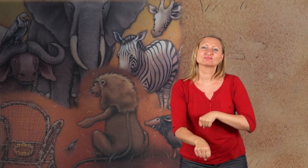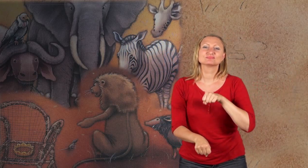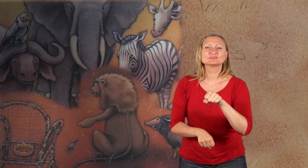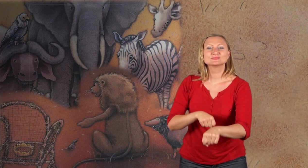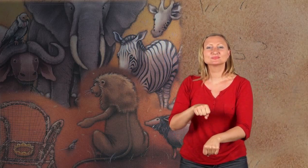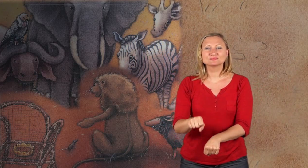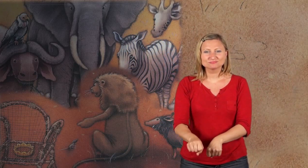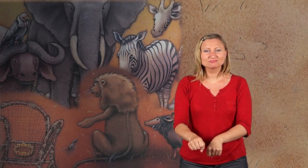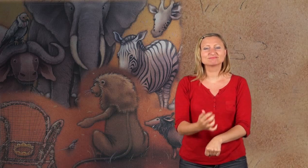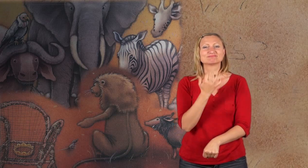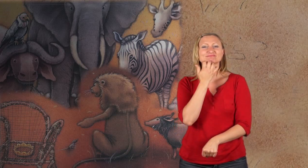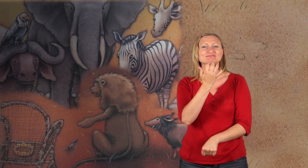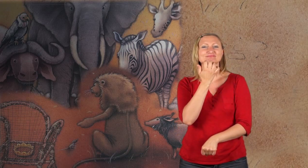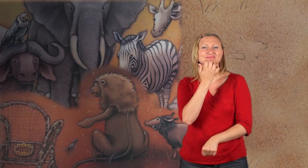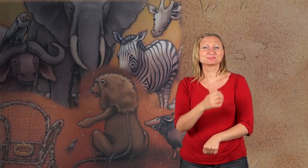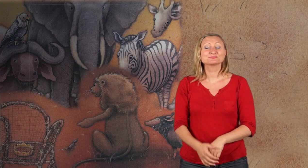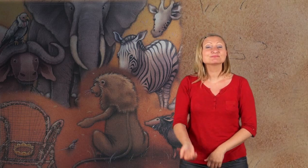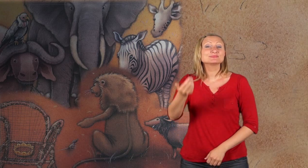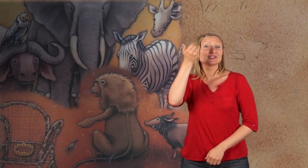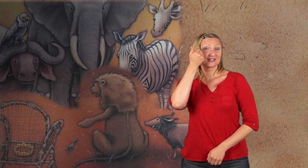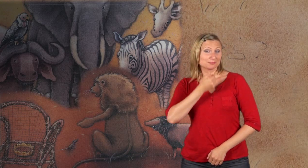Dann trat der Kaffernbüffel vor und sprach.